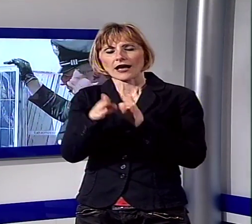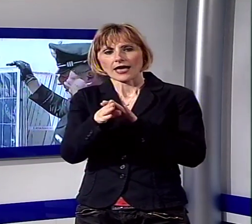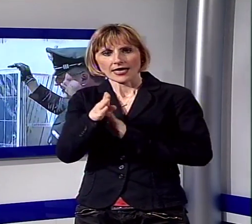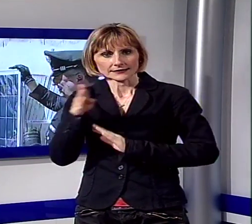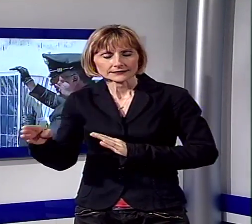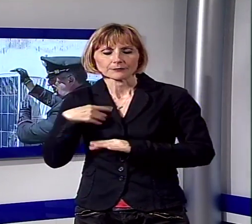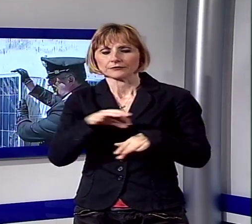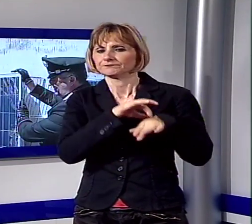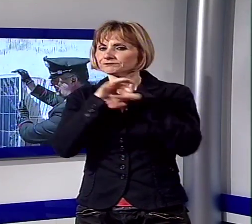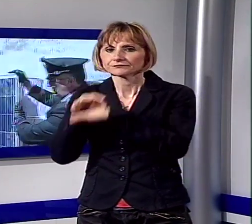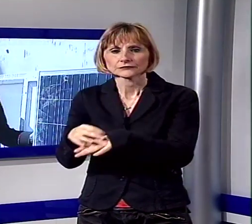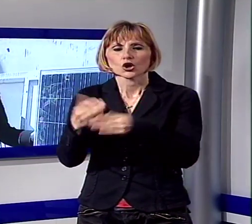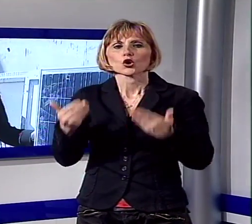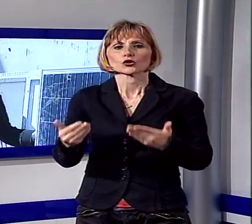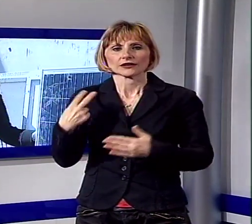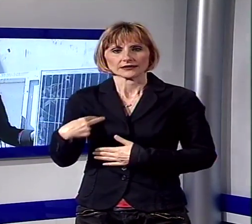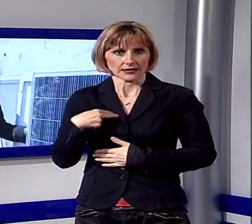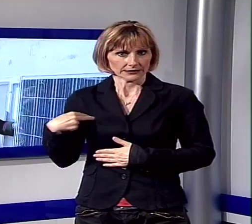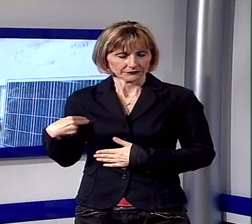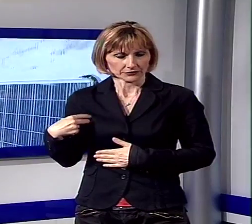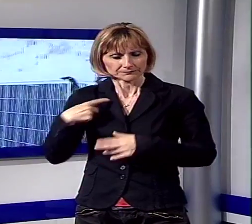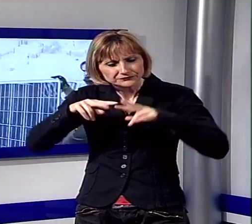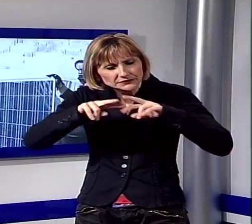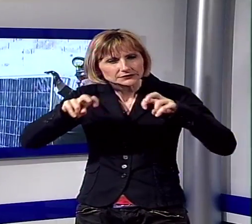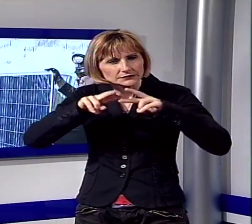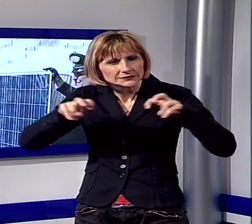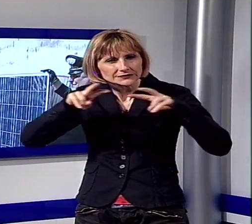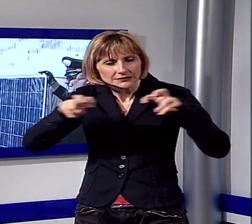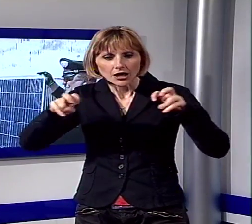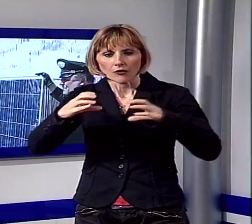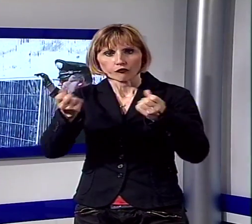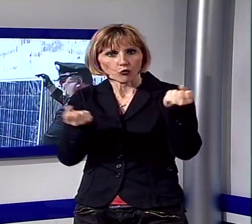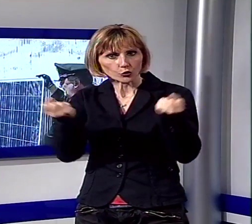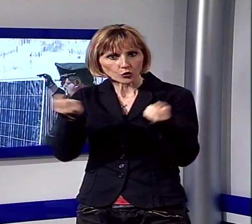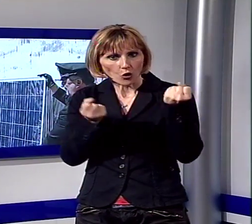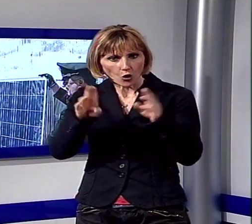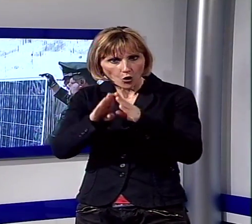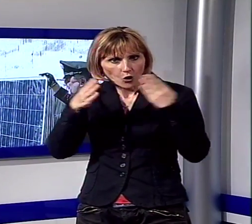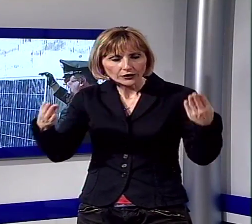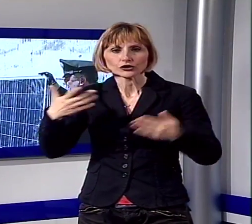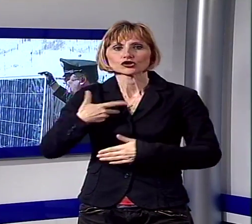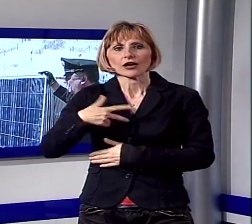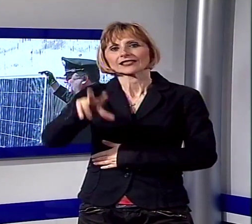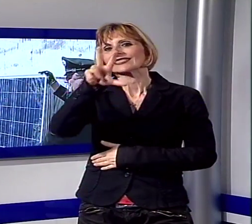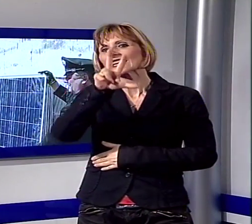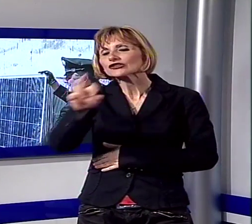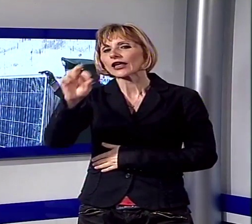a un cortile degli Svizzeri. Qua i militari hanno provveduto a ispezionare il carico, che è risultato essere composto da 350 pannelli